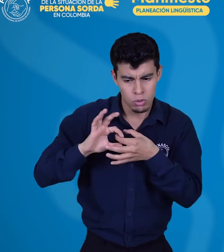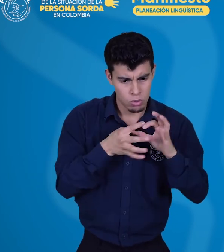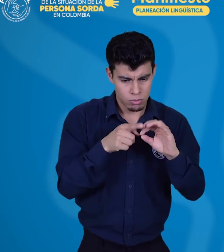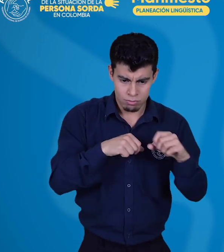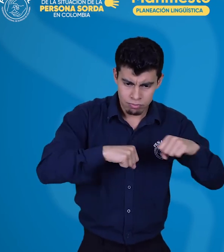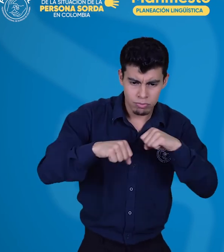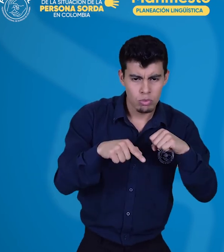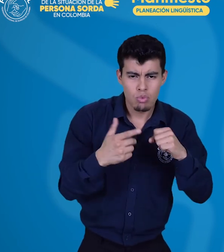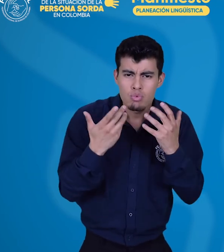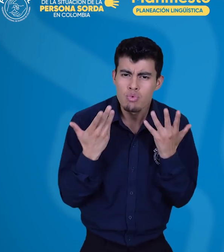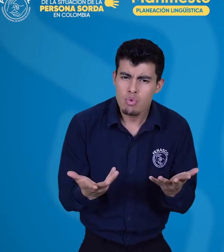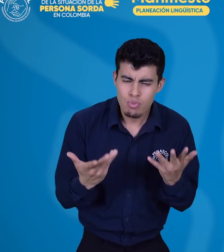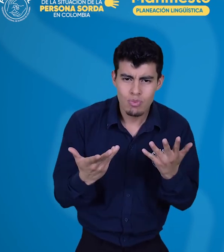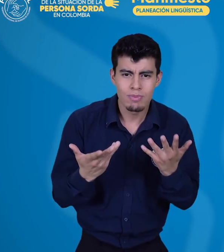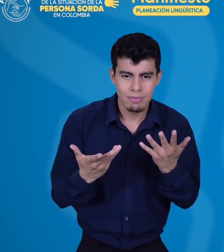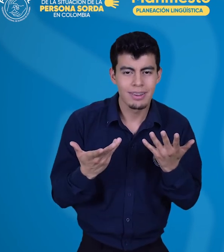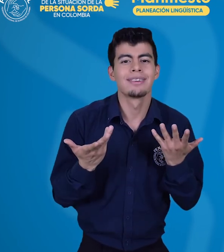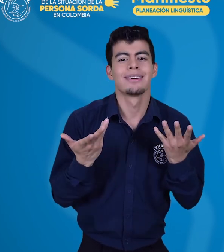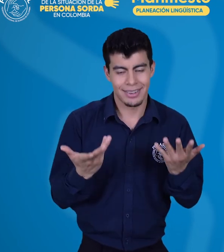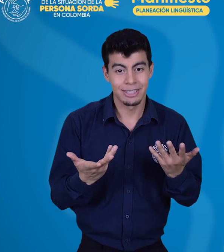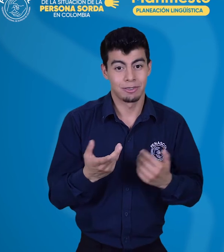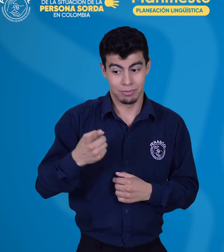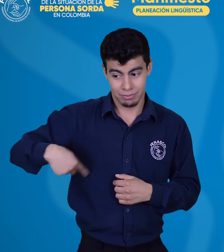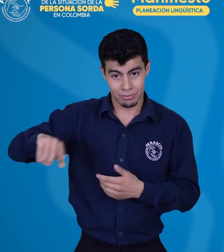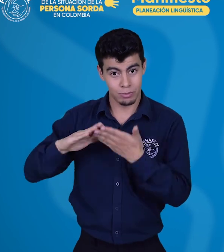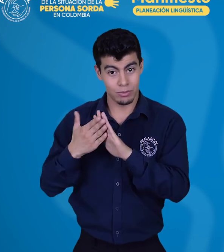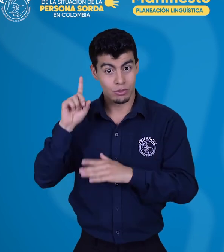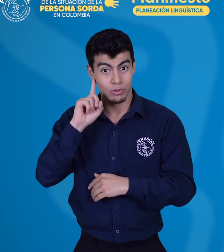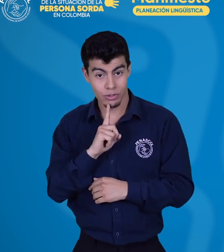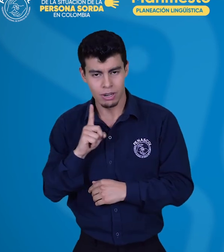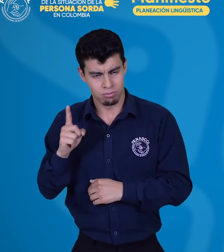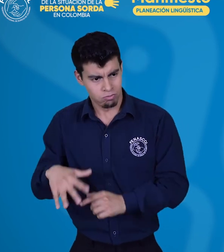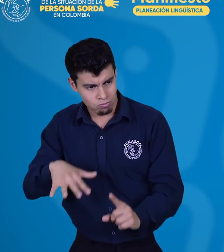lograr los objetivos planteados en el tiempo estipulado por la ley.